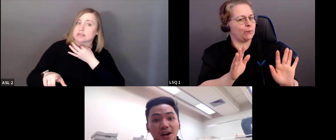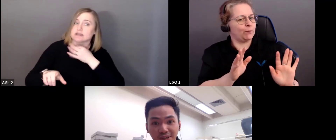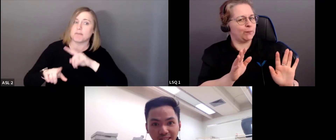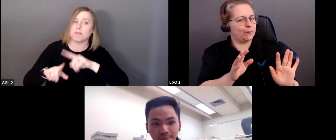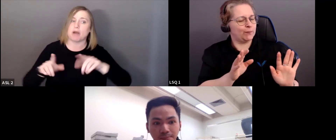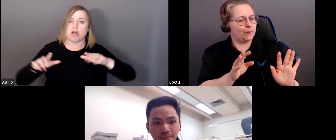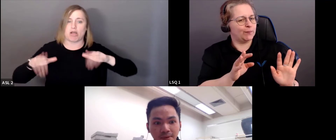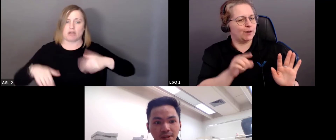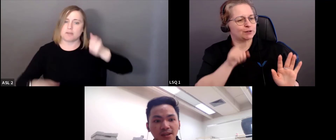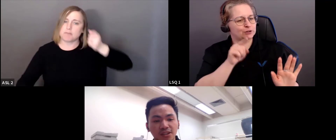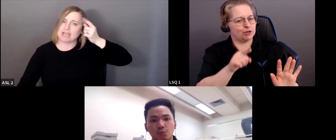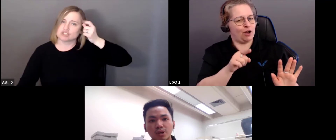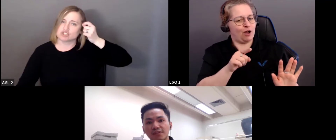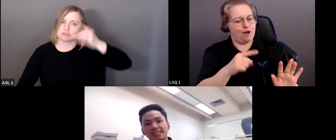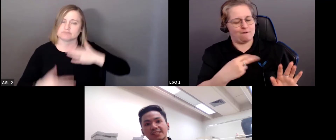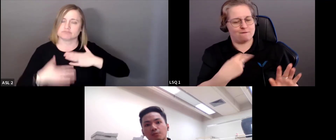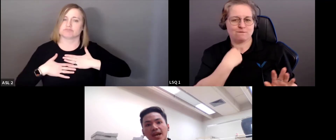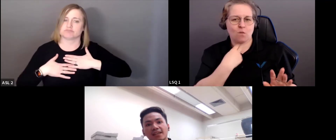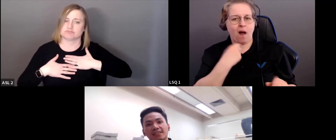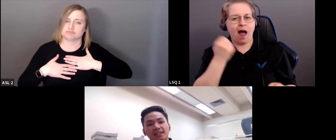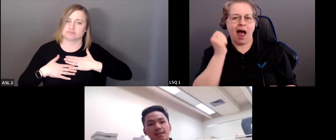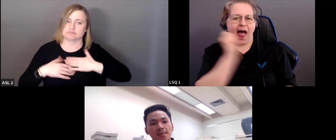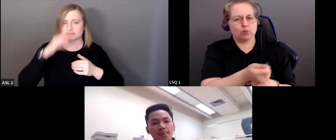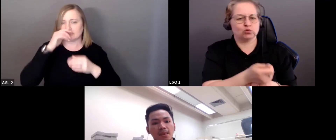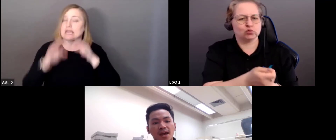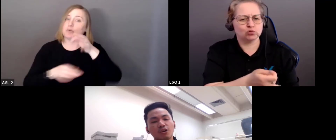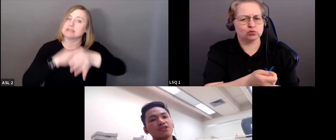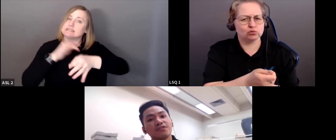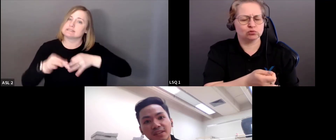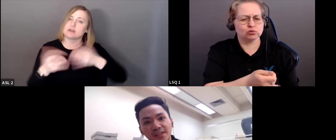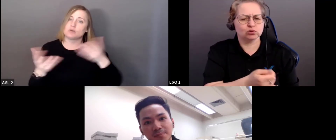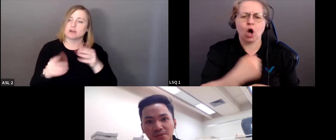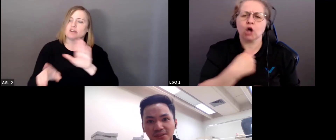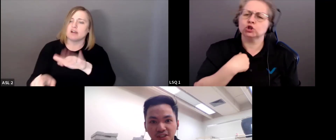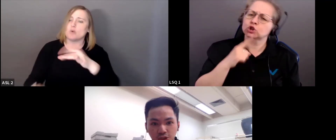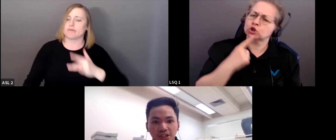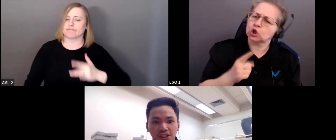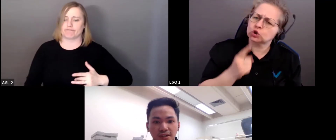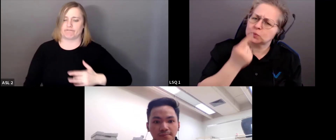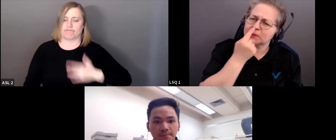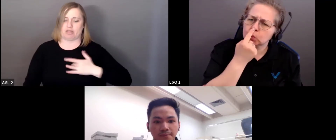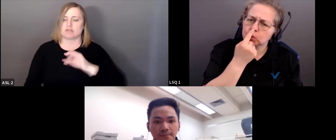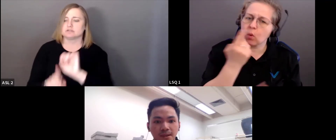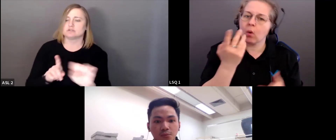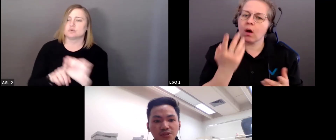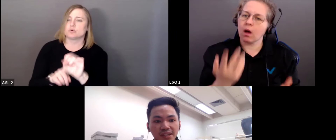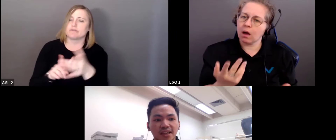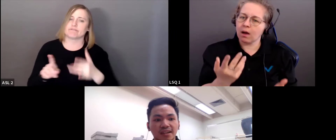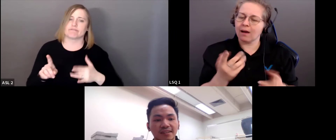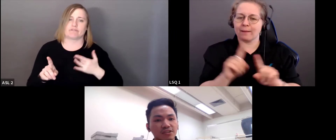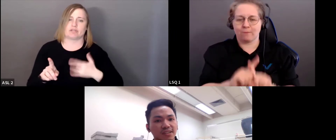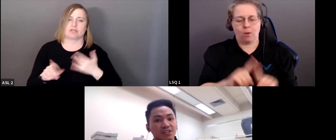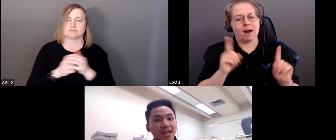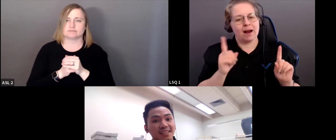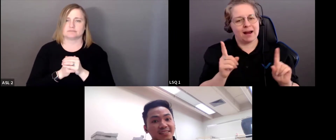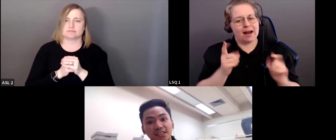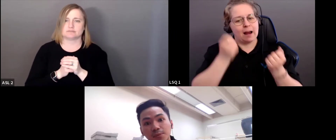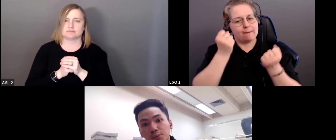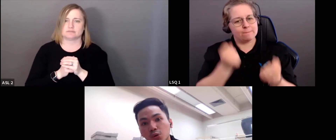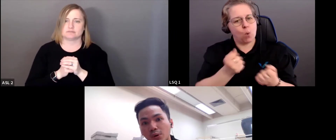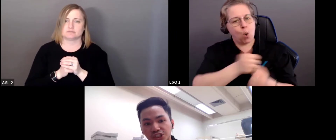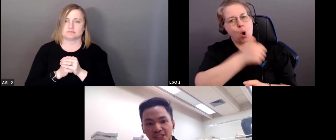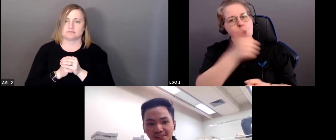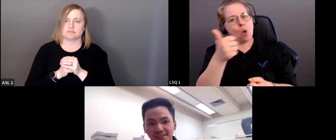un ton accusateur. Curieux? Je suis curieux. On peut poser la question beaucoup mieux